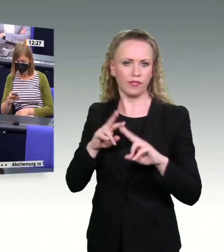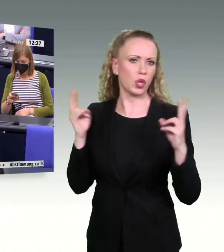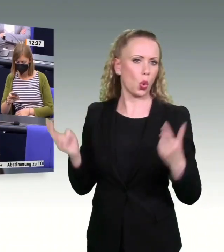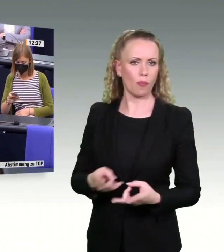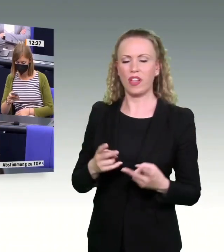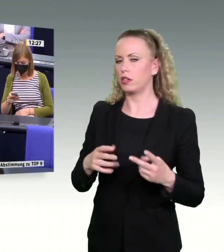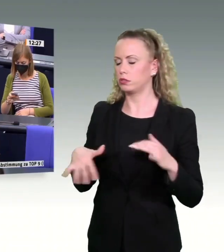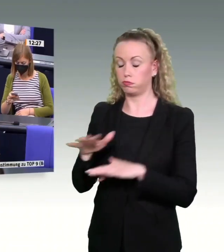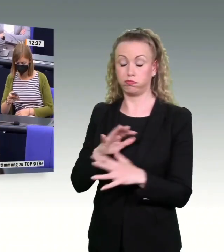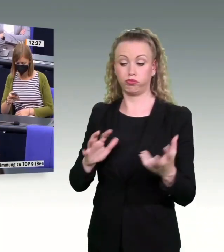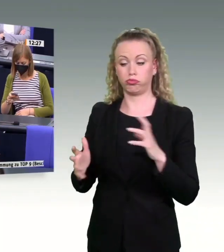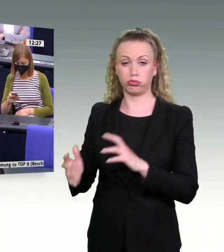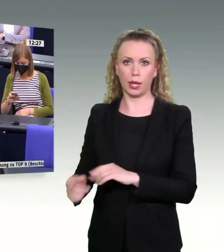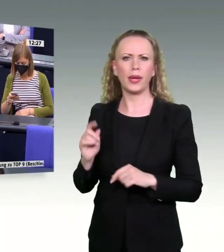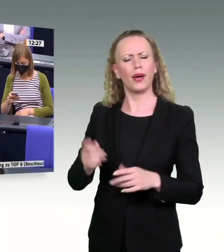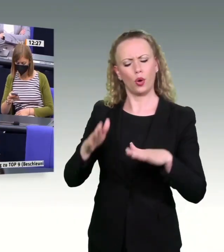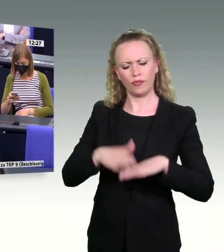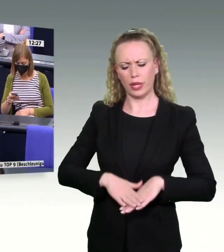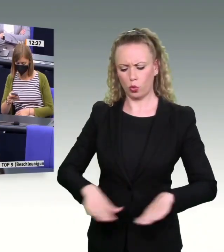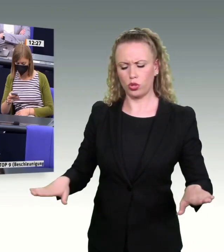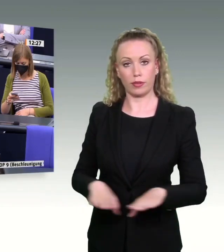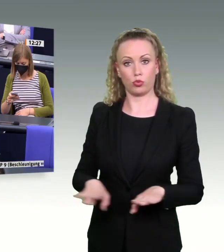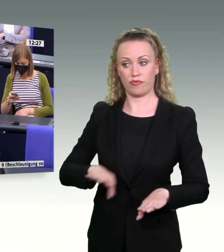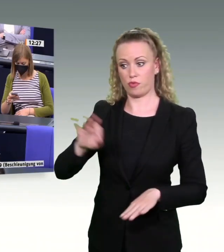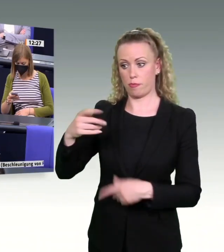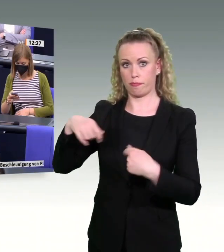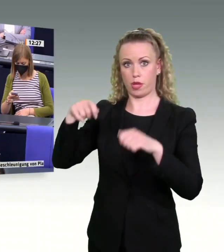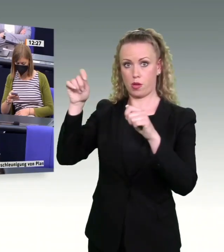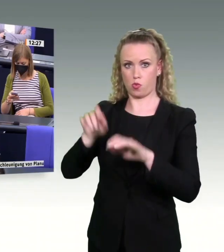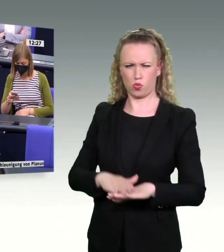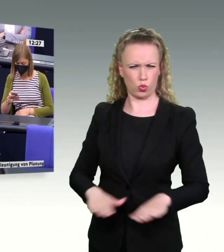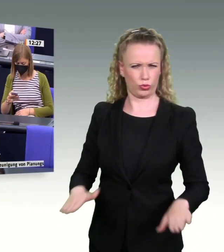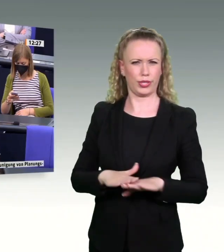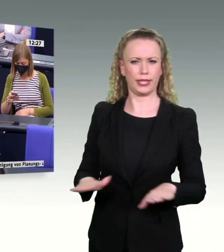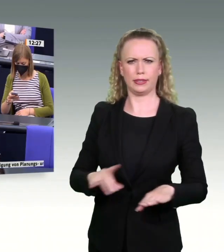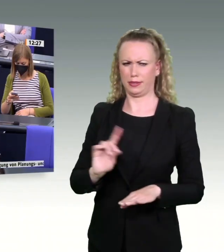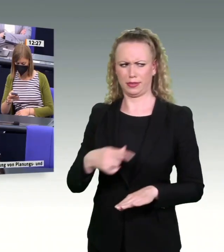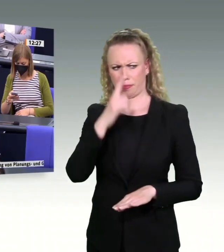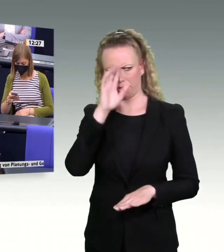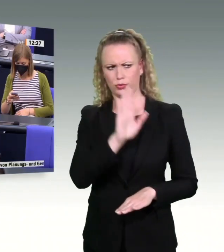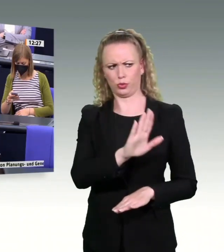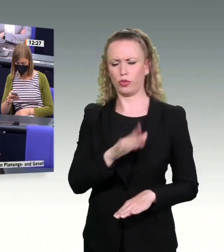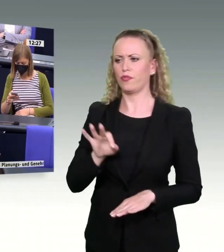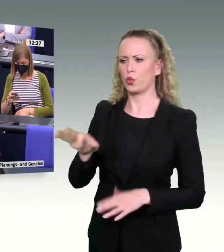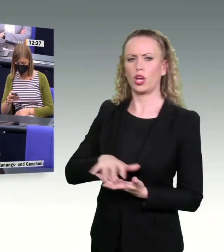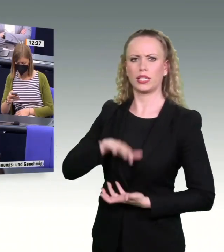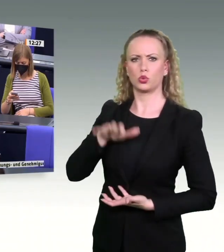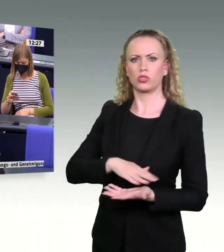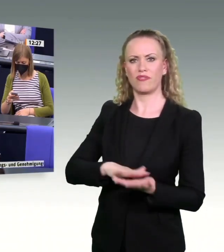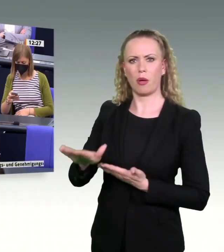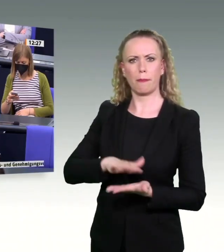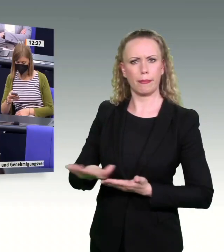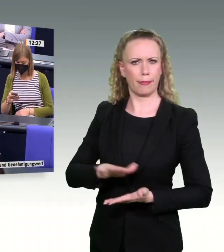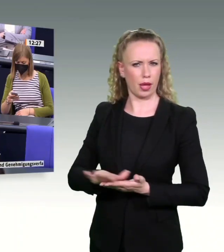was den baulichen Untergrund betrifft. Halten Sie es wirklich in der jetzigen Situation für angemessen, was den Ressourcenverbrauch betrifft und auch was den